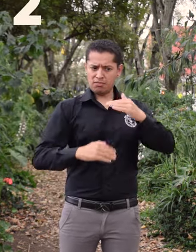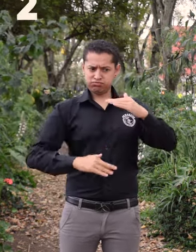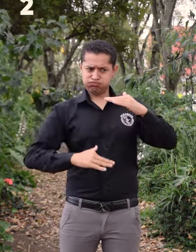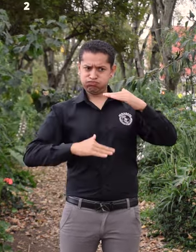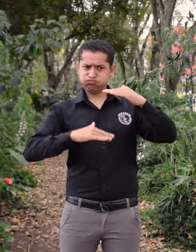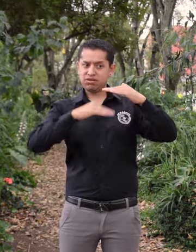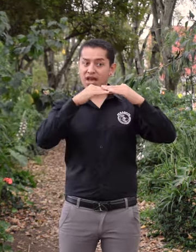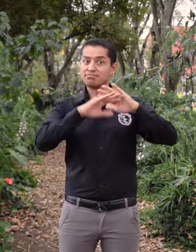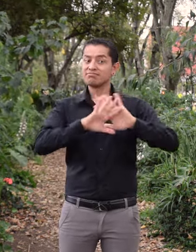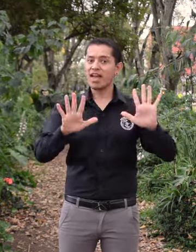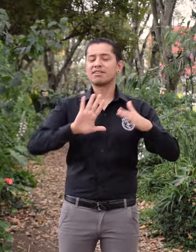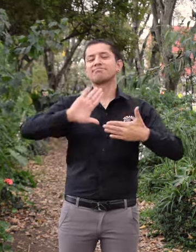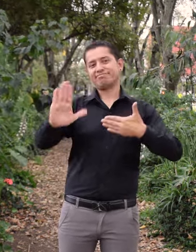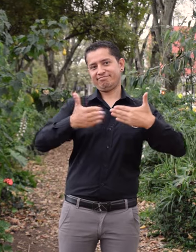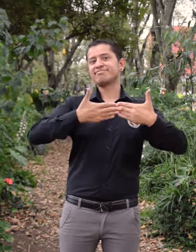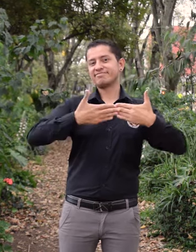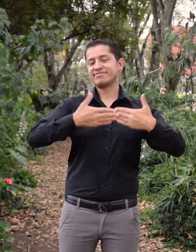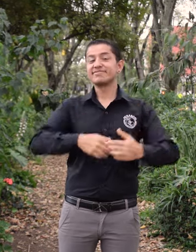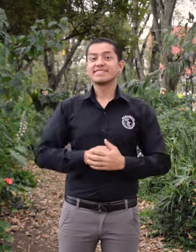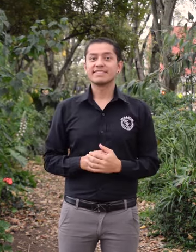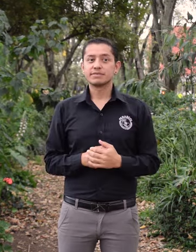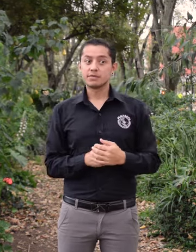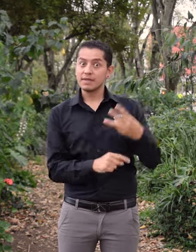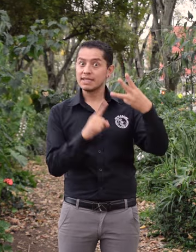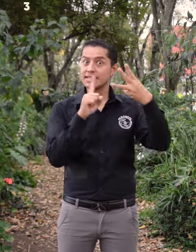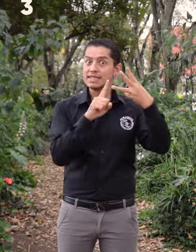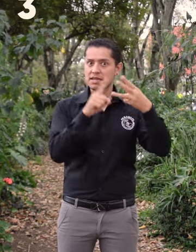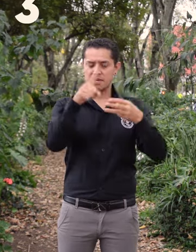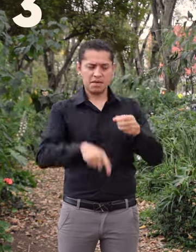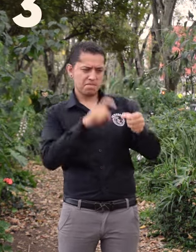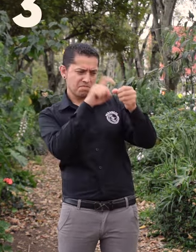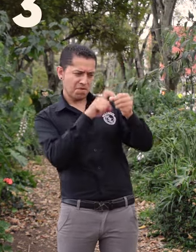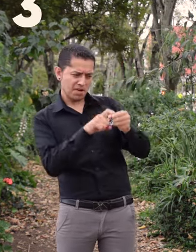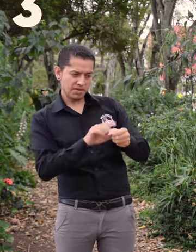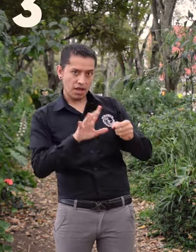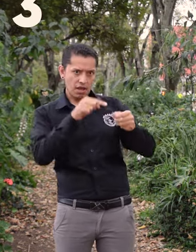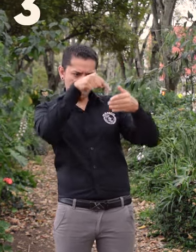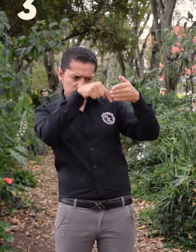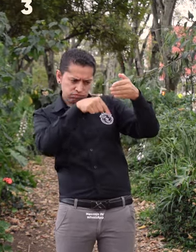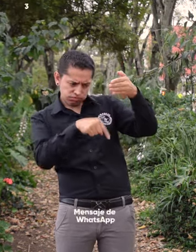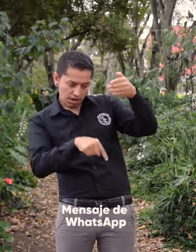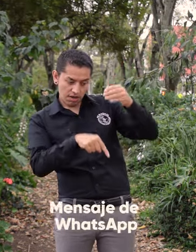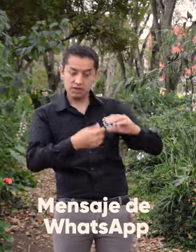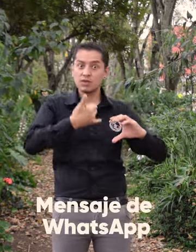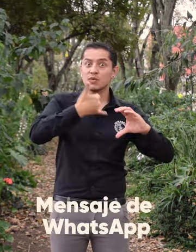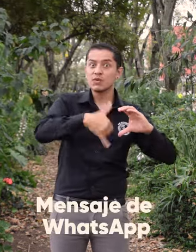El cupo es limitado, entonces al llenar cupos cerramos inscripciones. 3. Si alcanzaste a inscribirte,